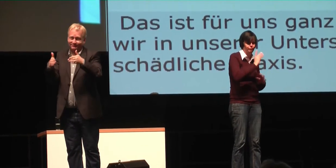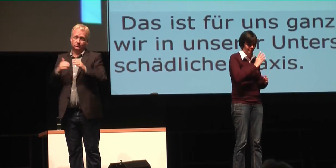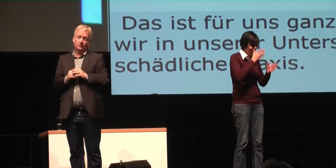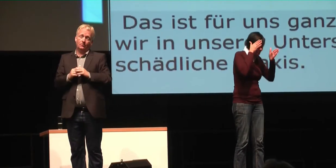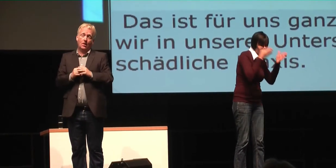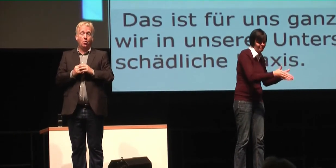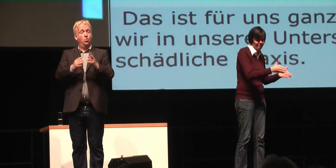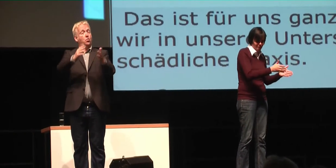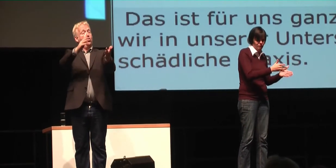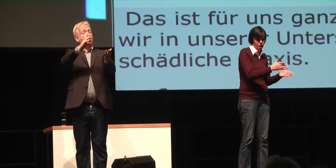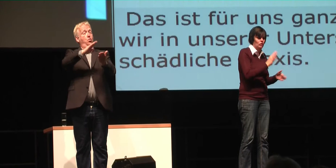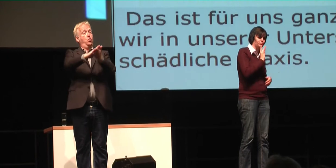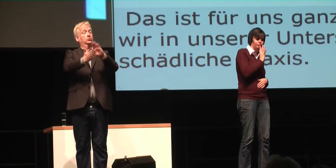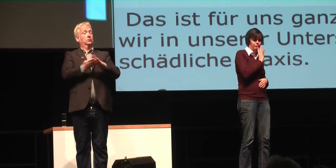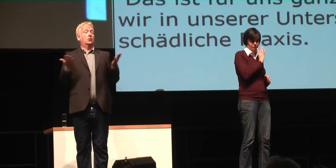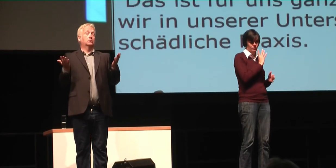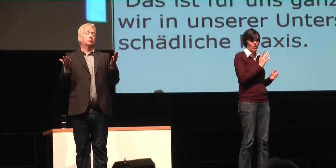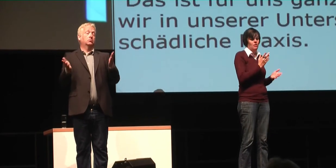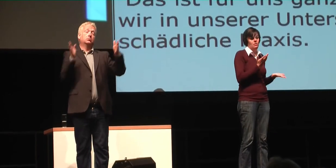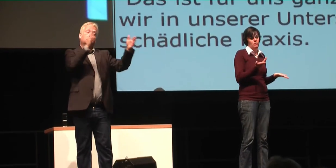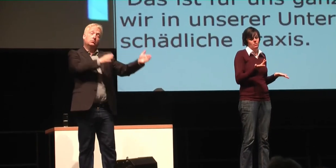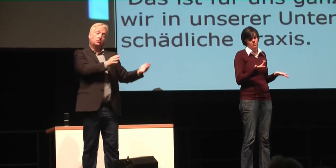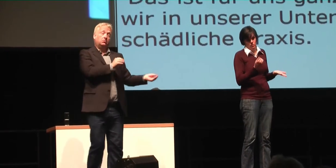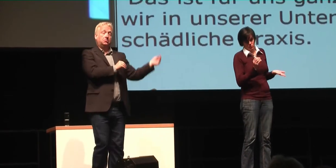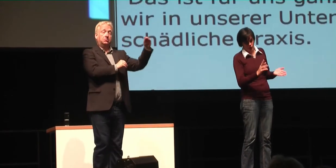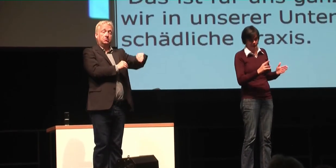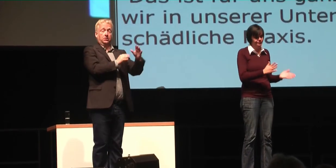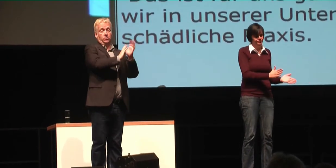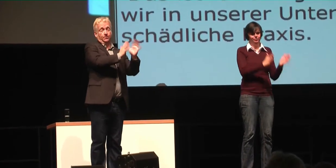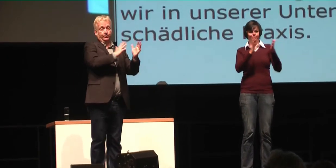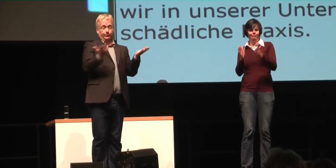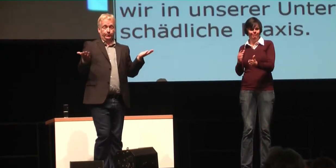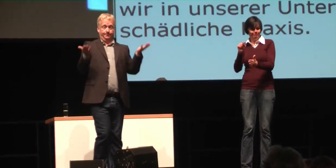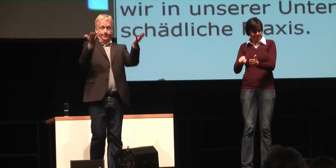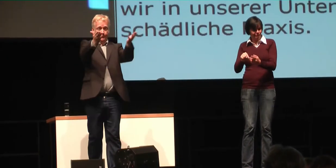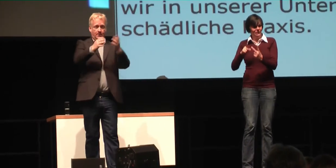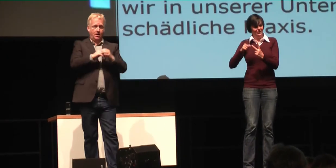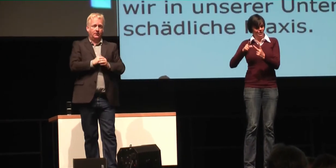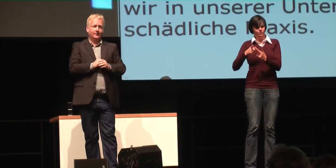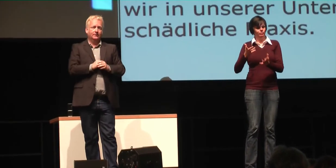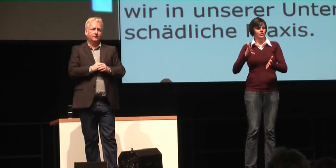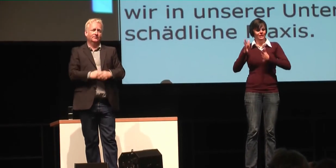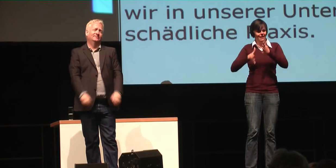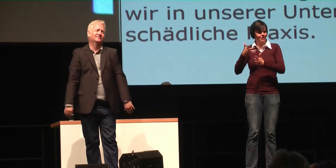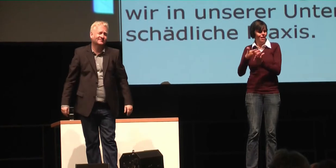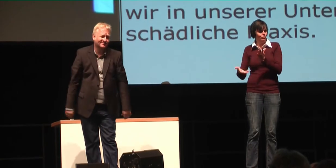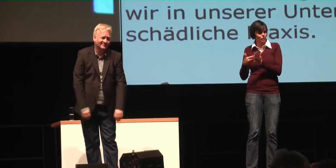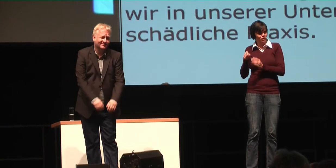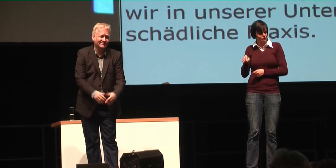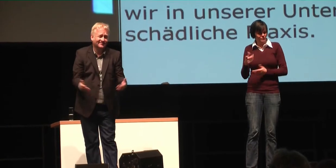darstellt, zum einen eben lautsprachlich oder audiologisch vorzugehen und zum anderen den gebärdensprachlichen